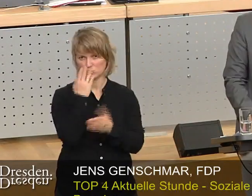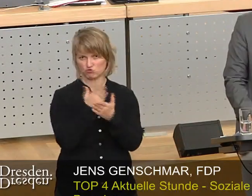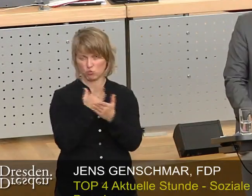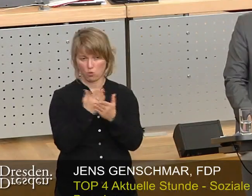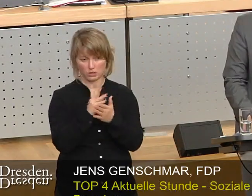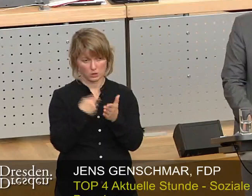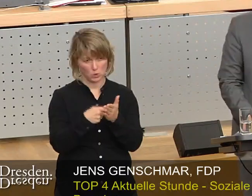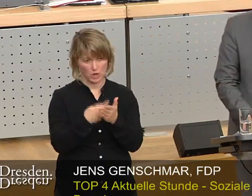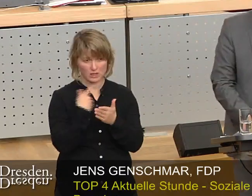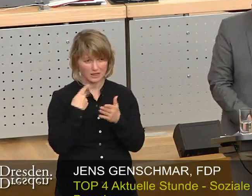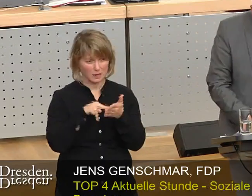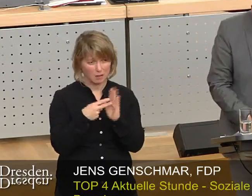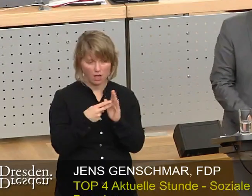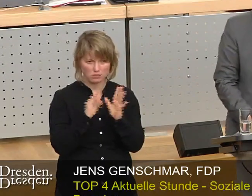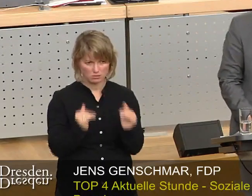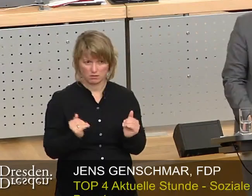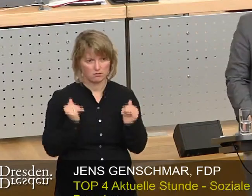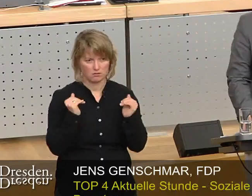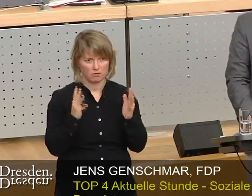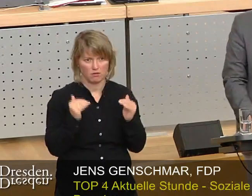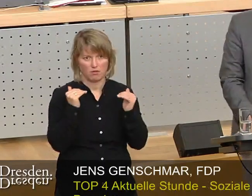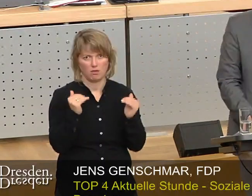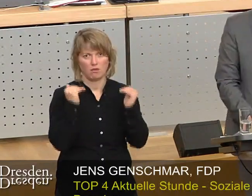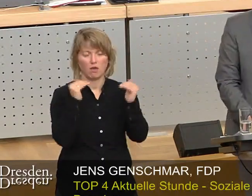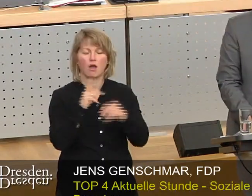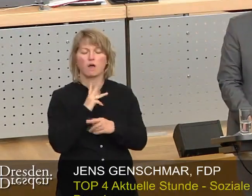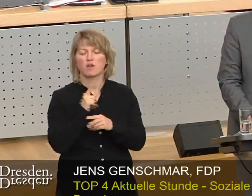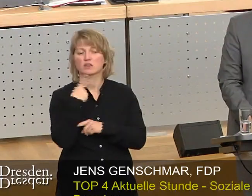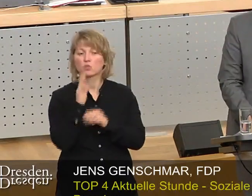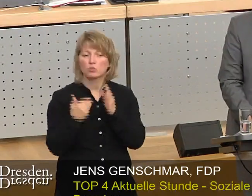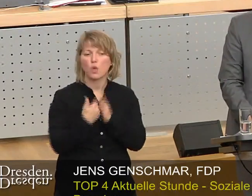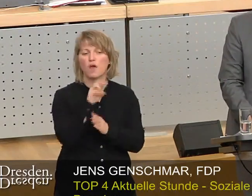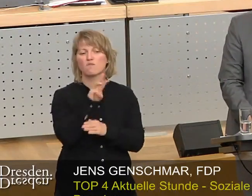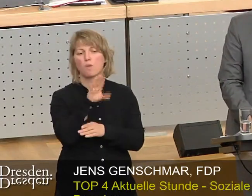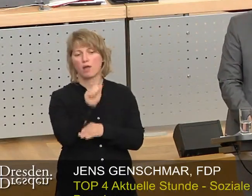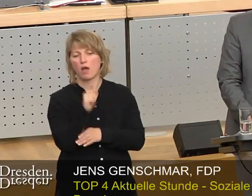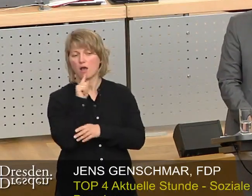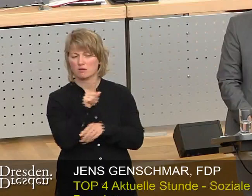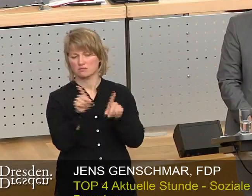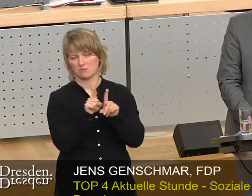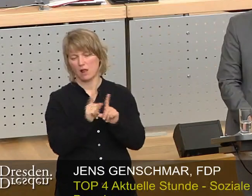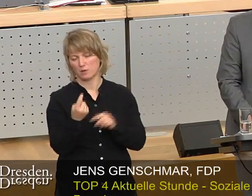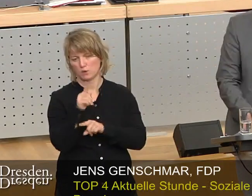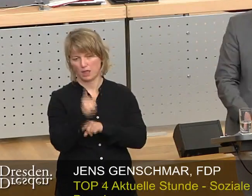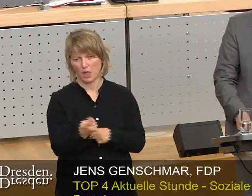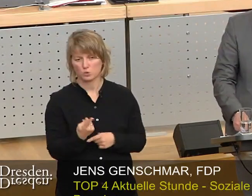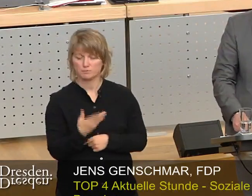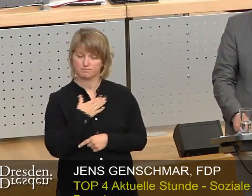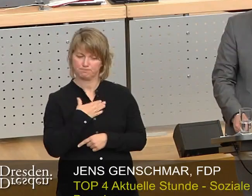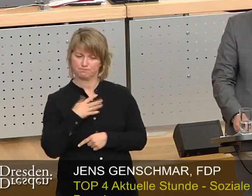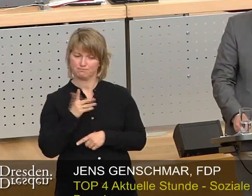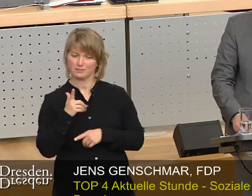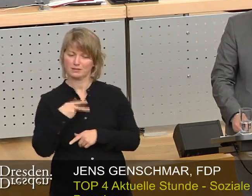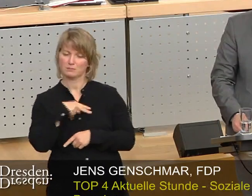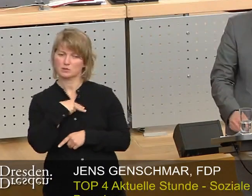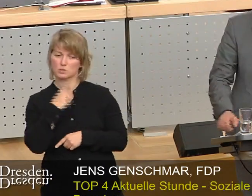Kostenrahmen nach oben gedreht wird. Dies werden wir auch bei der neuen WOBA erleben müssen. Wir als FDP und freie Bürger